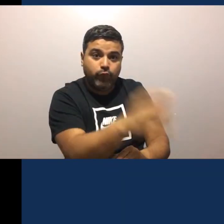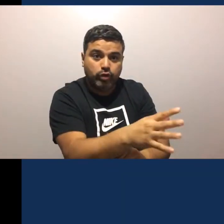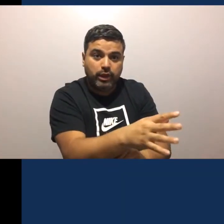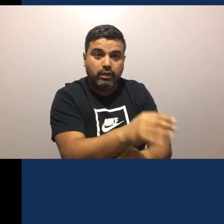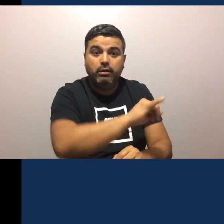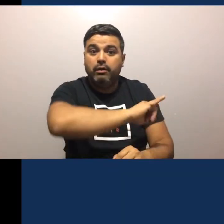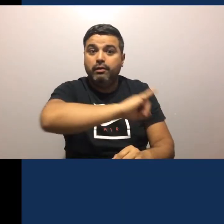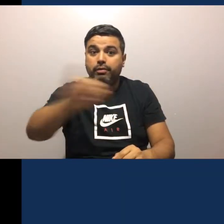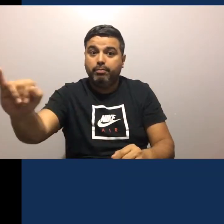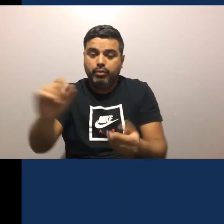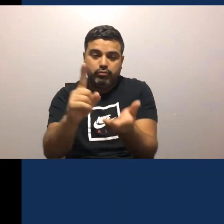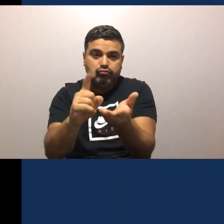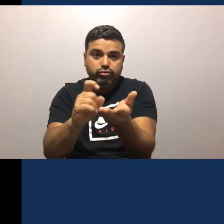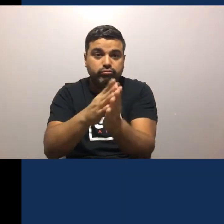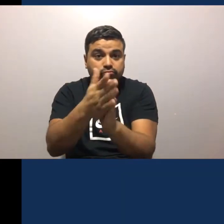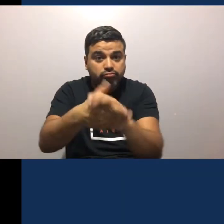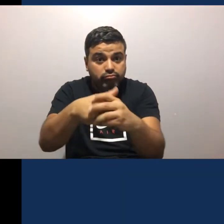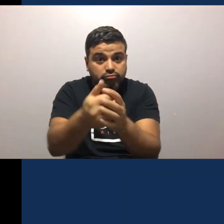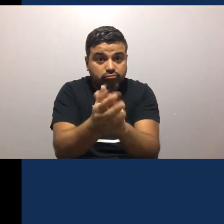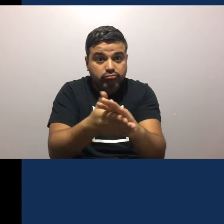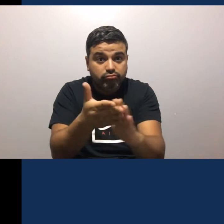Lavarte las manos Después de esto